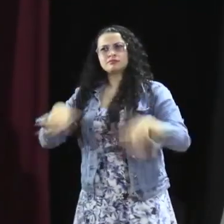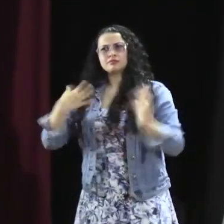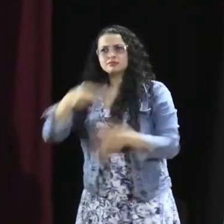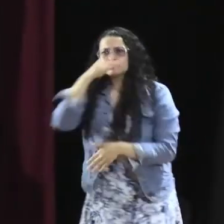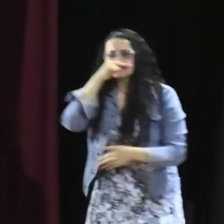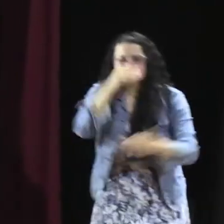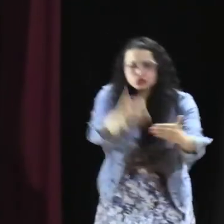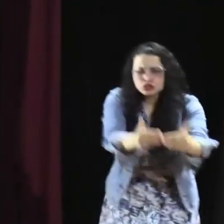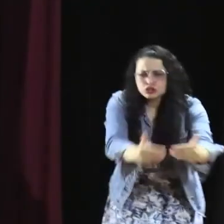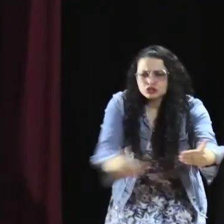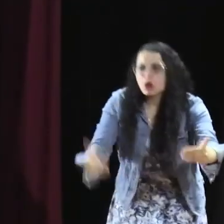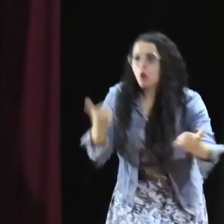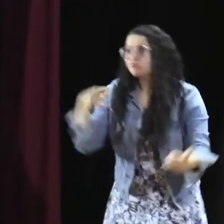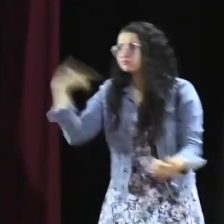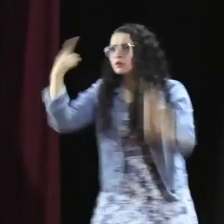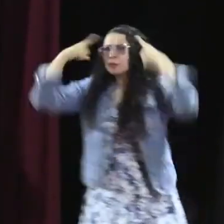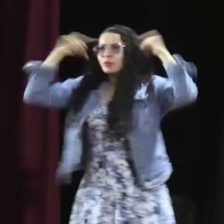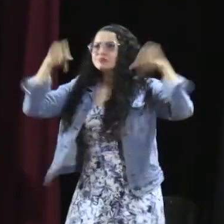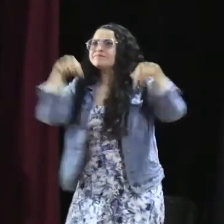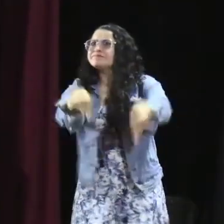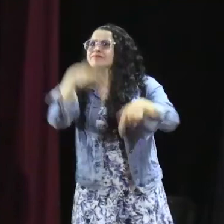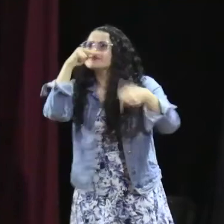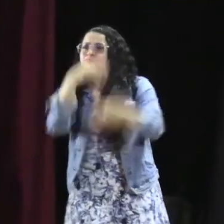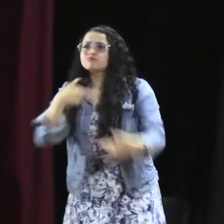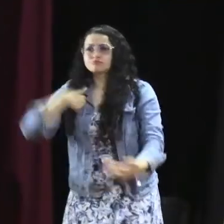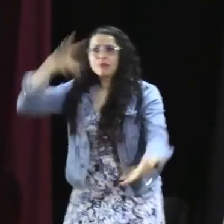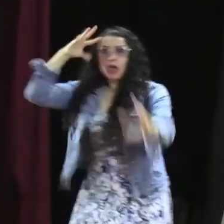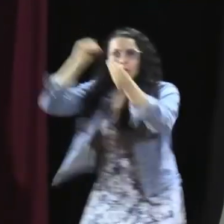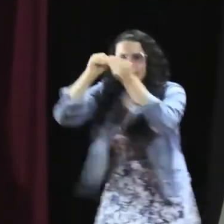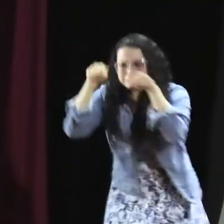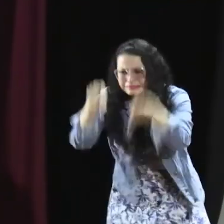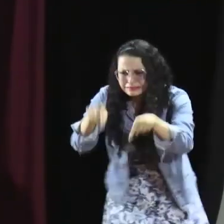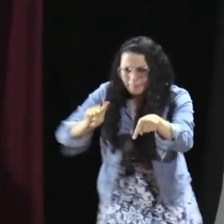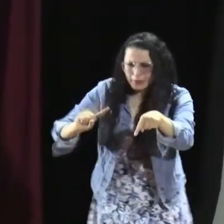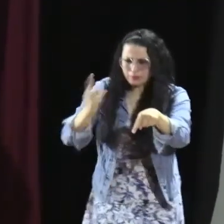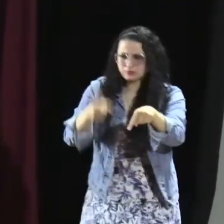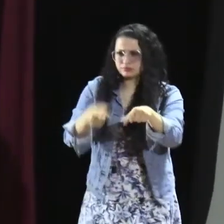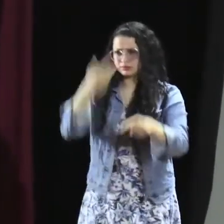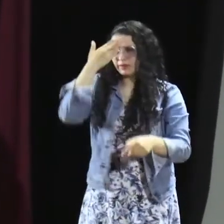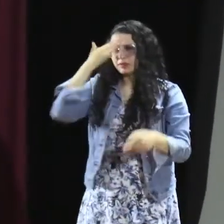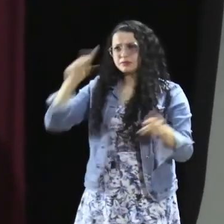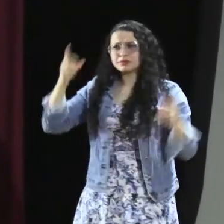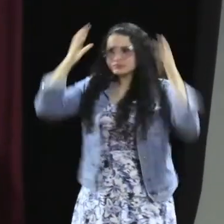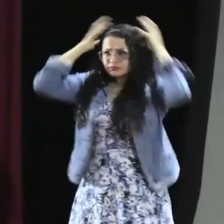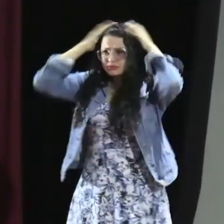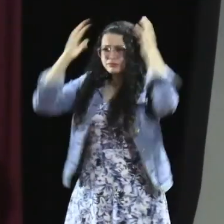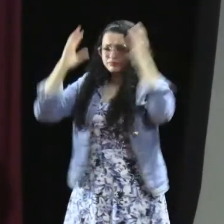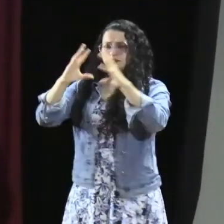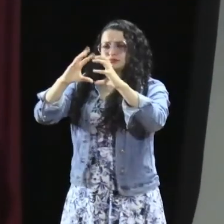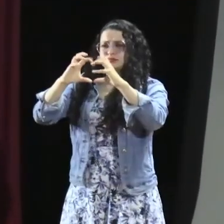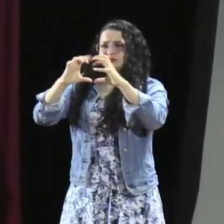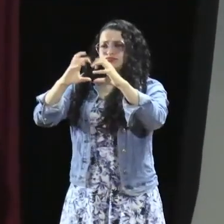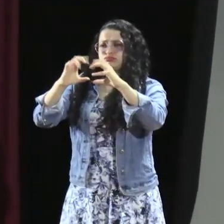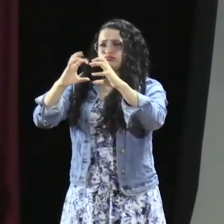respondieron. Es muy importante saber cómo nos vamos a poner de acuerdo para esa adquisición, esa